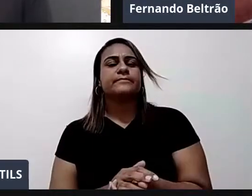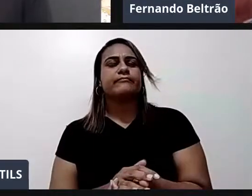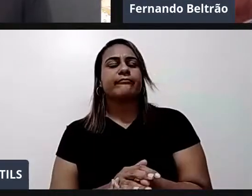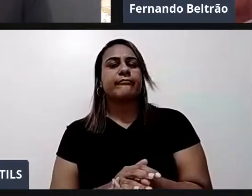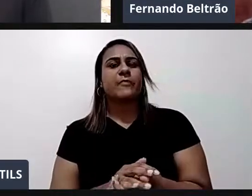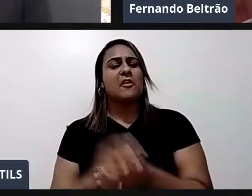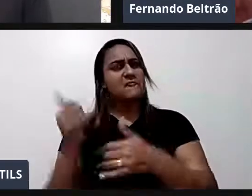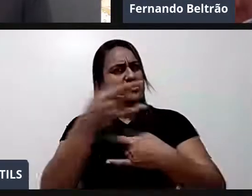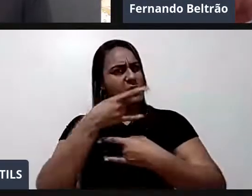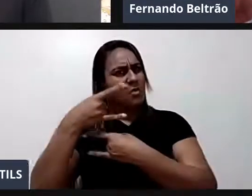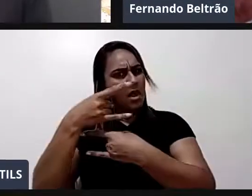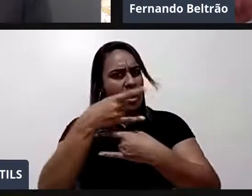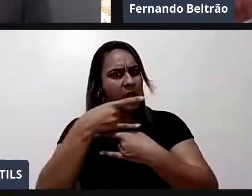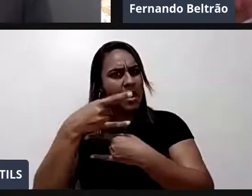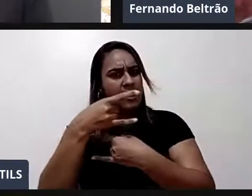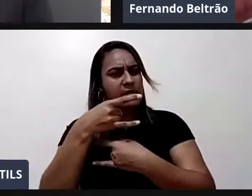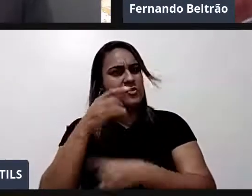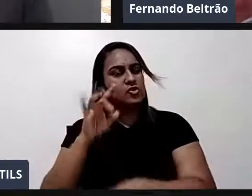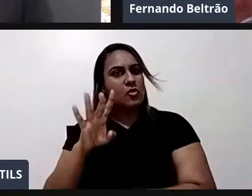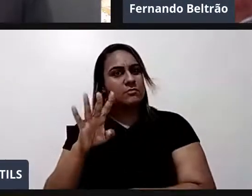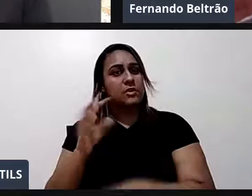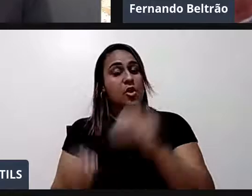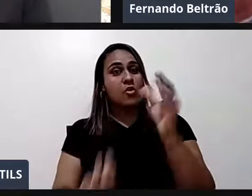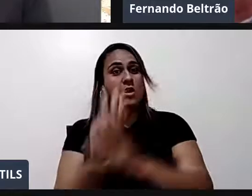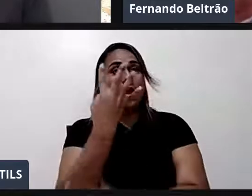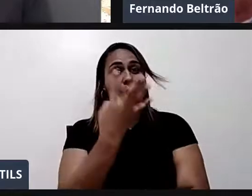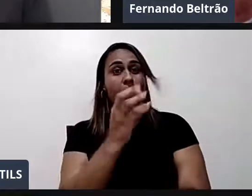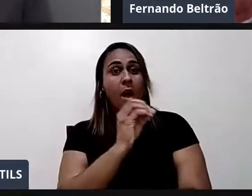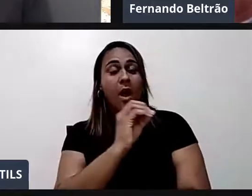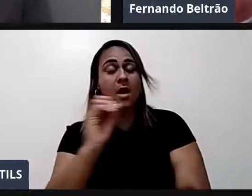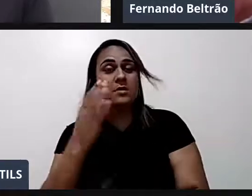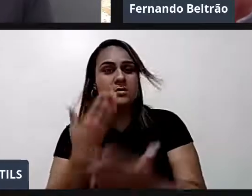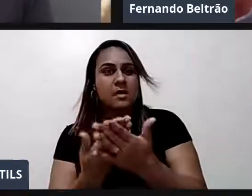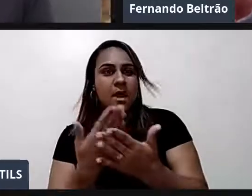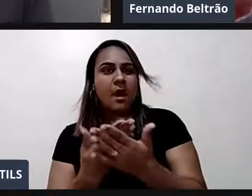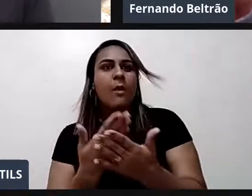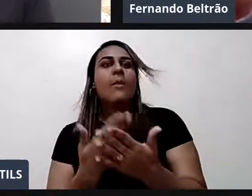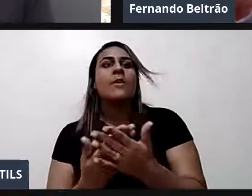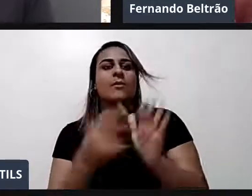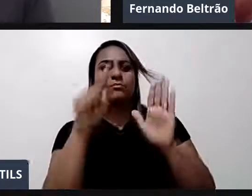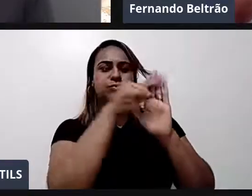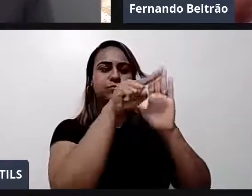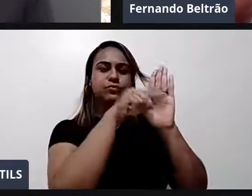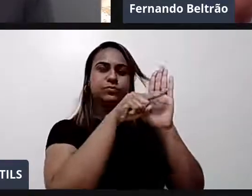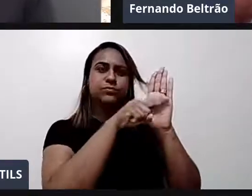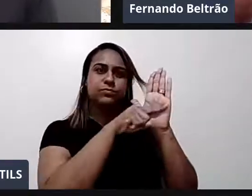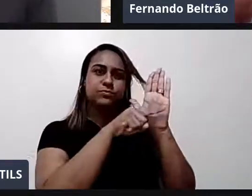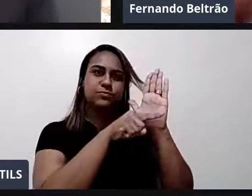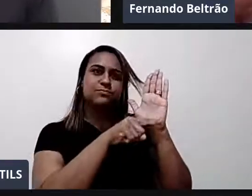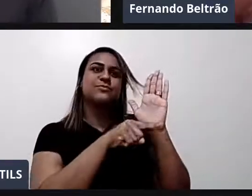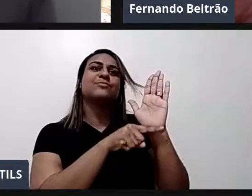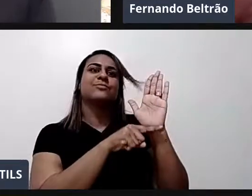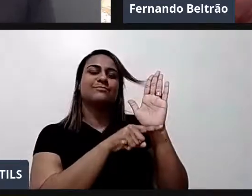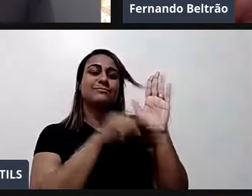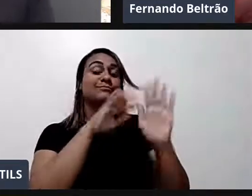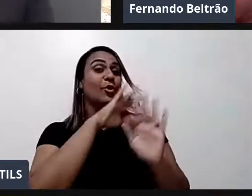montei 400 aulas. Eu fiz um roteiro para 400 aulas. Todo o programa. Todo o programa de biologia.